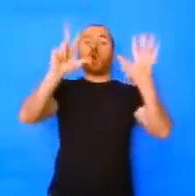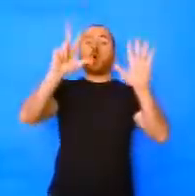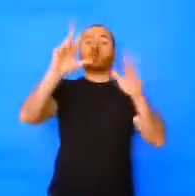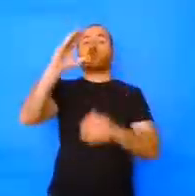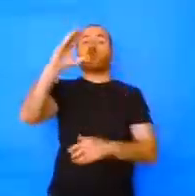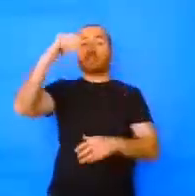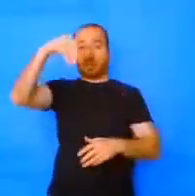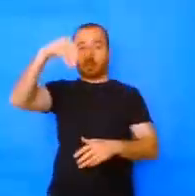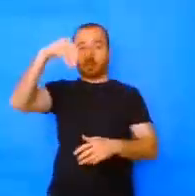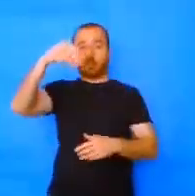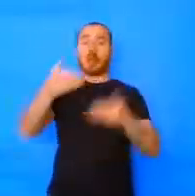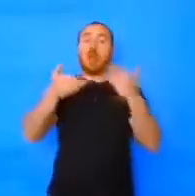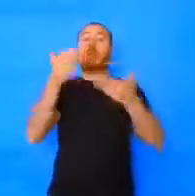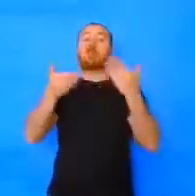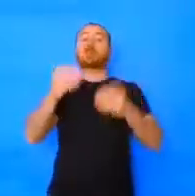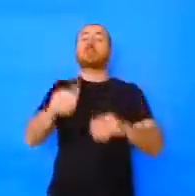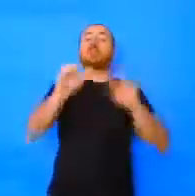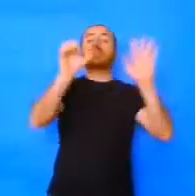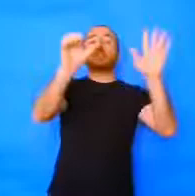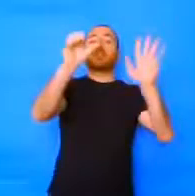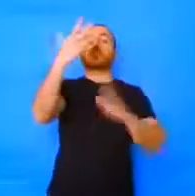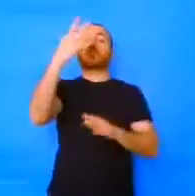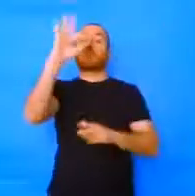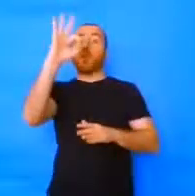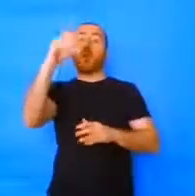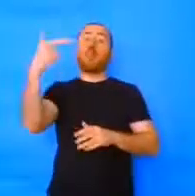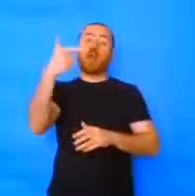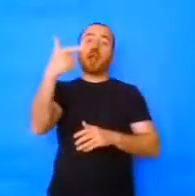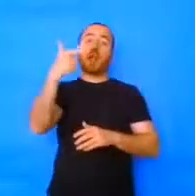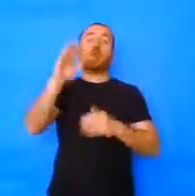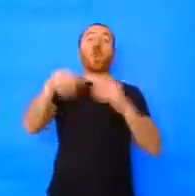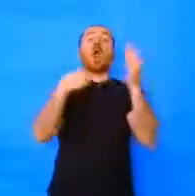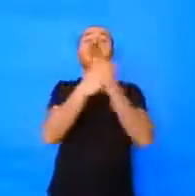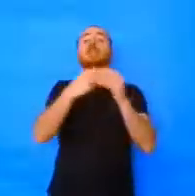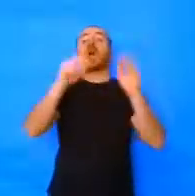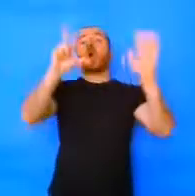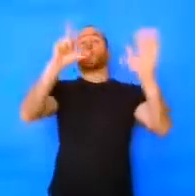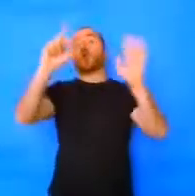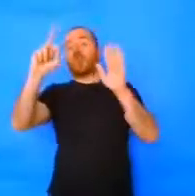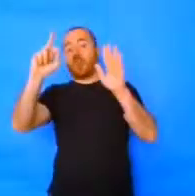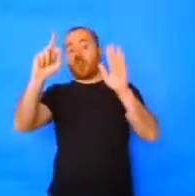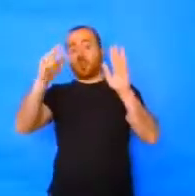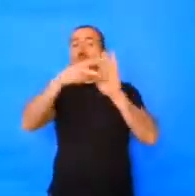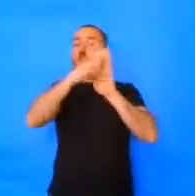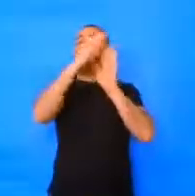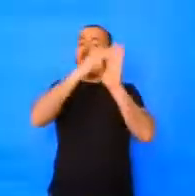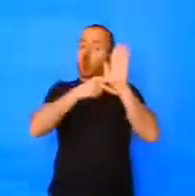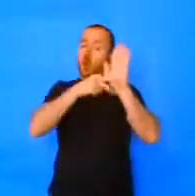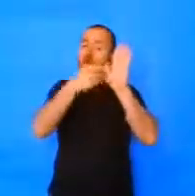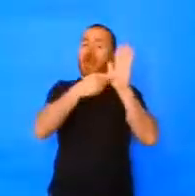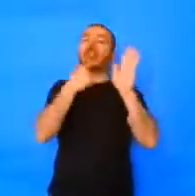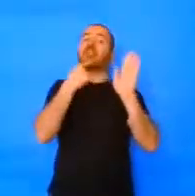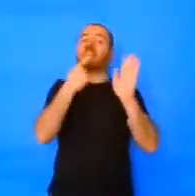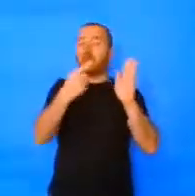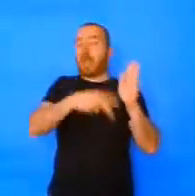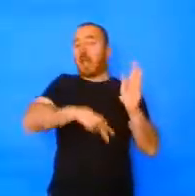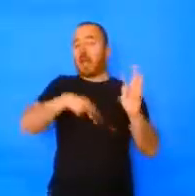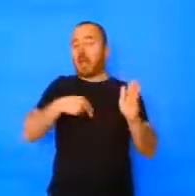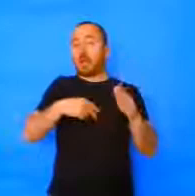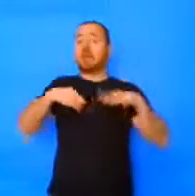800. Esta es la norma general, excepto si el jugador esté en 11 o menos. El boliche puede